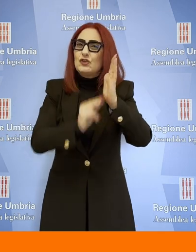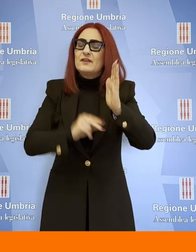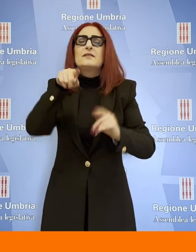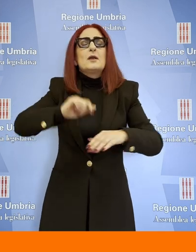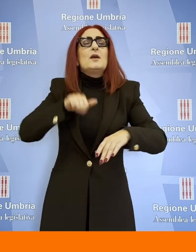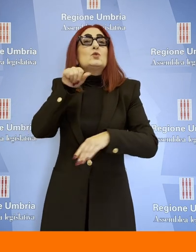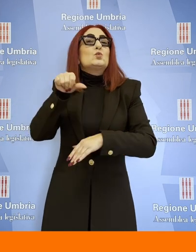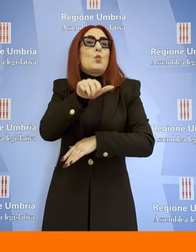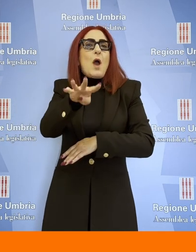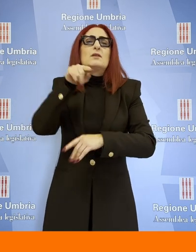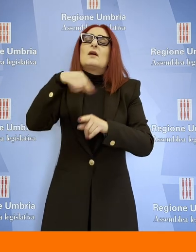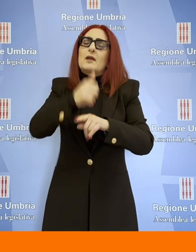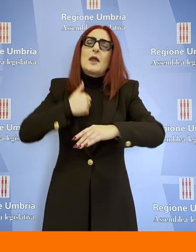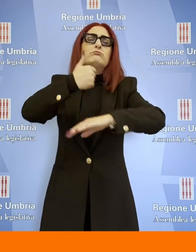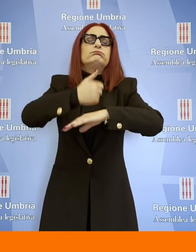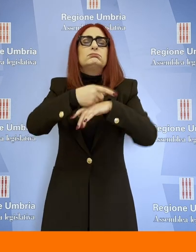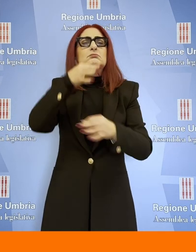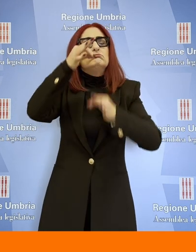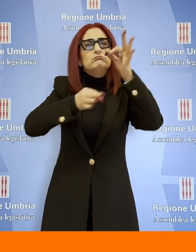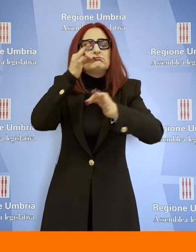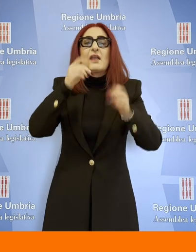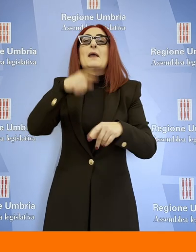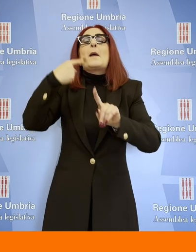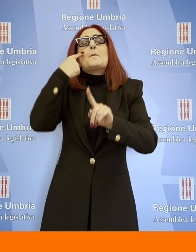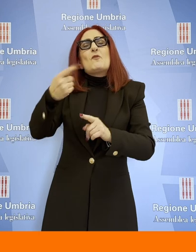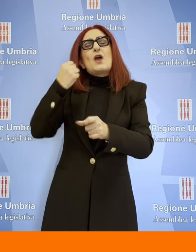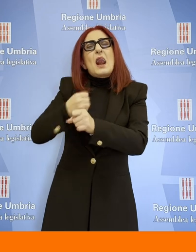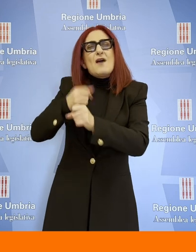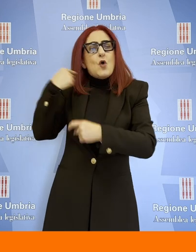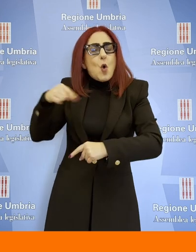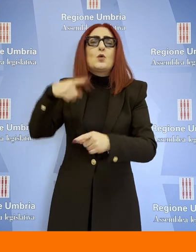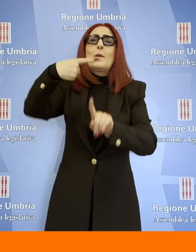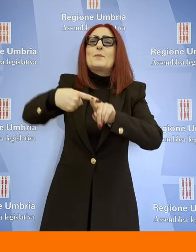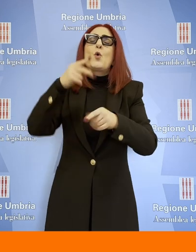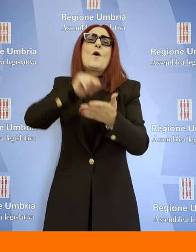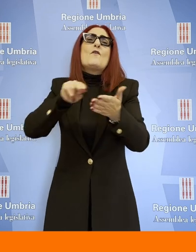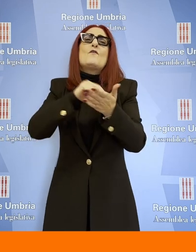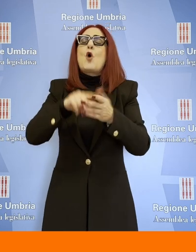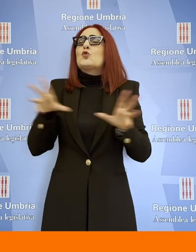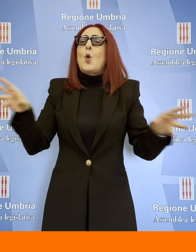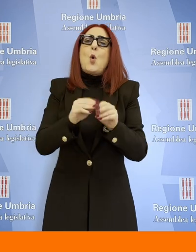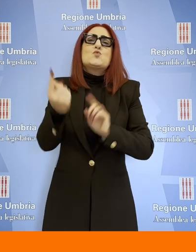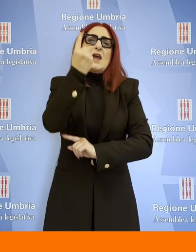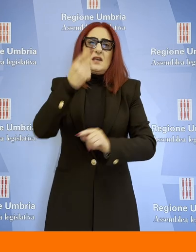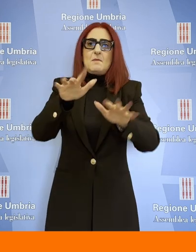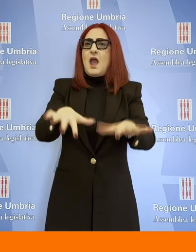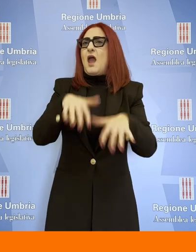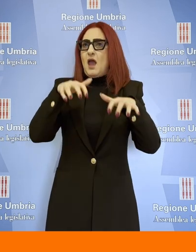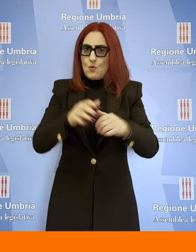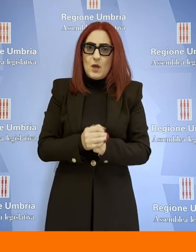portato a compimento che ha visto poi il voto unanime dell'Aula. Oggi per me è un giornata molto importante, si va verso la fine